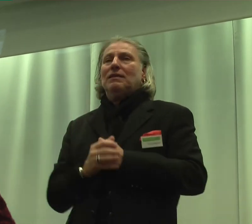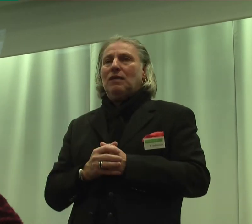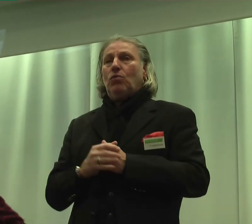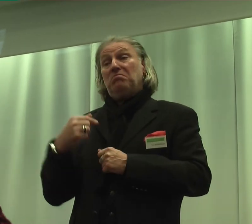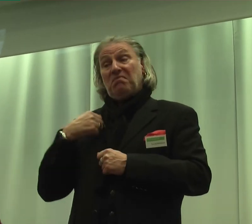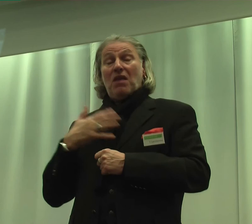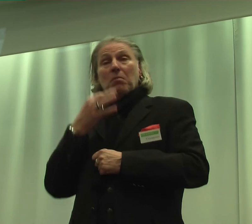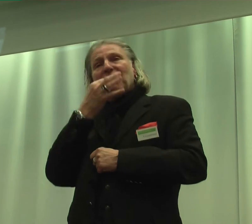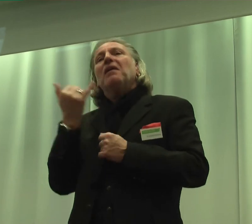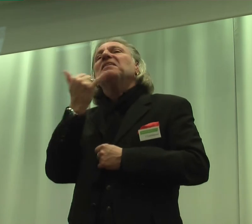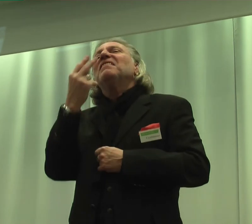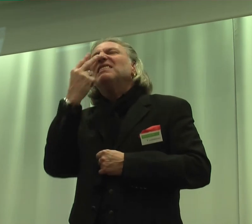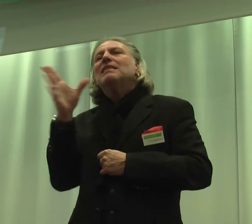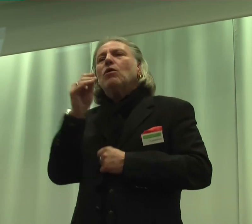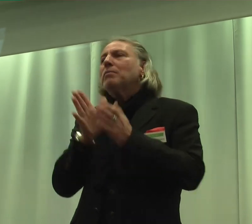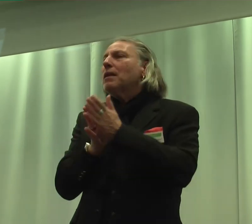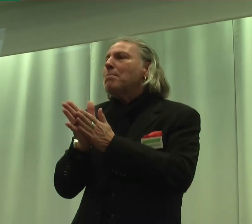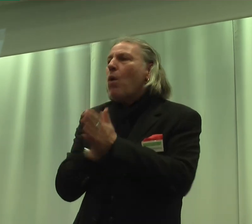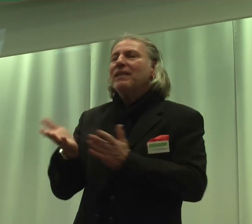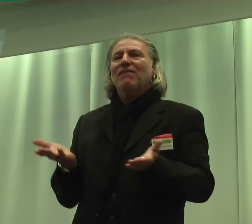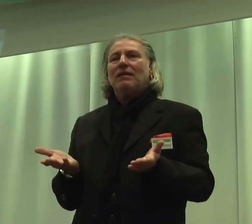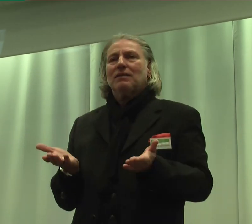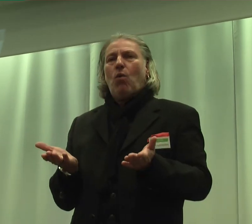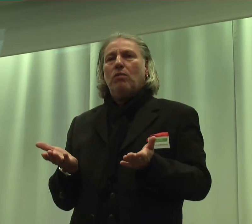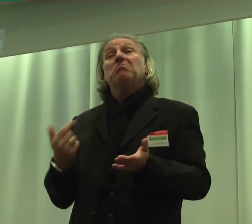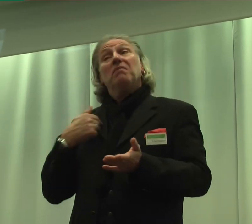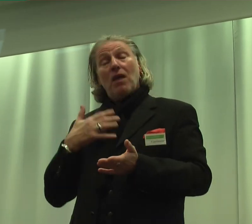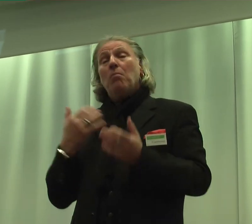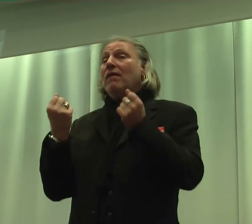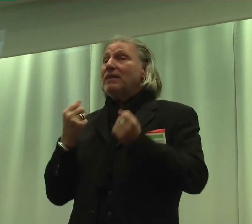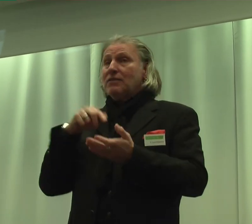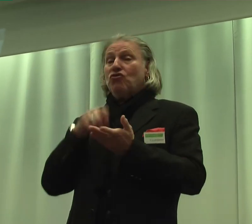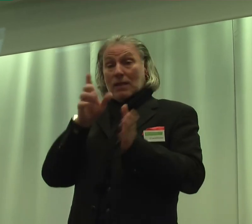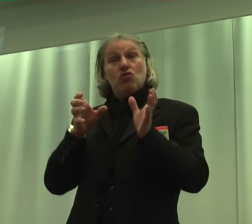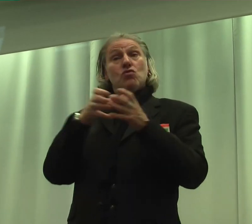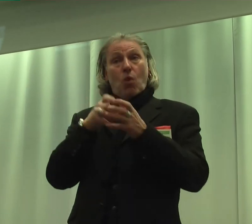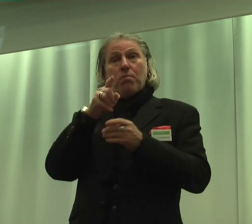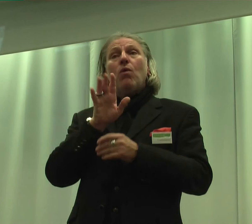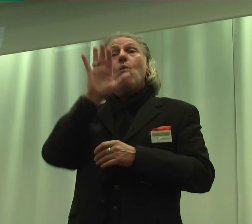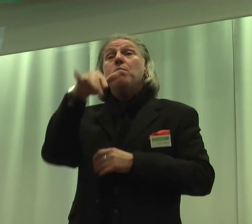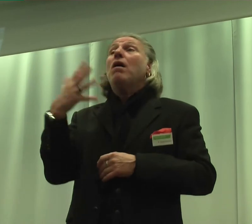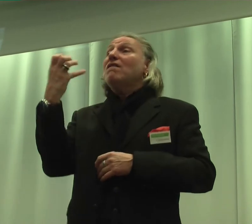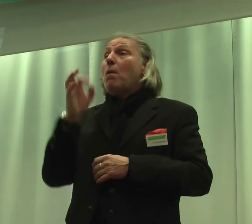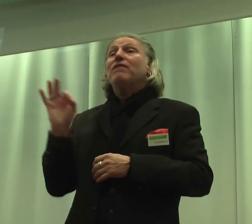sieht es mit der Motivation aus? Und haben festgestellt, die Gruppe ist mit über 50 Prozent durchaus